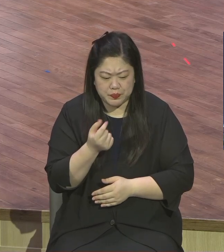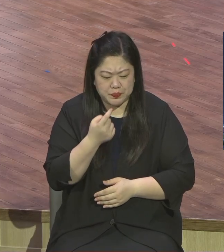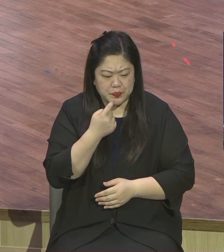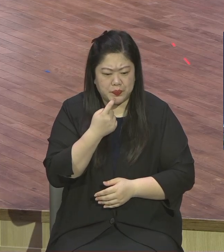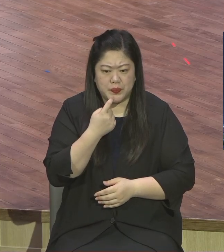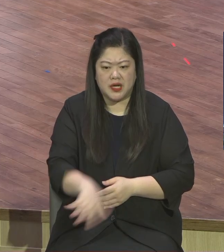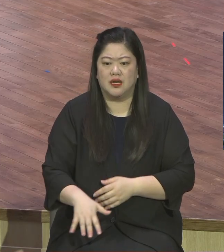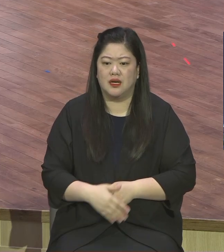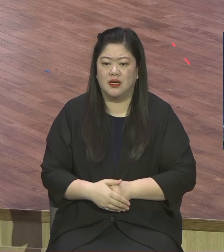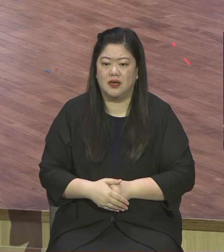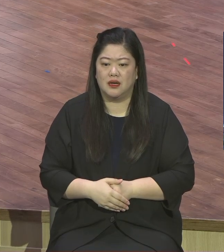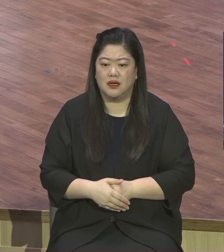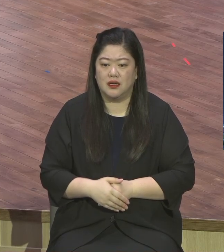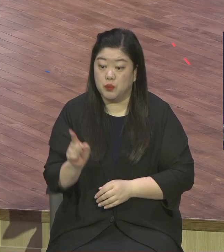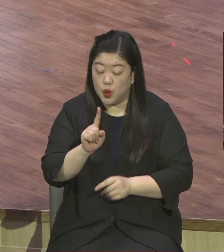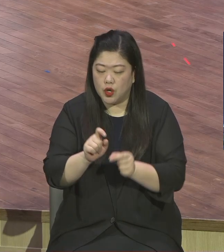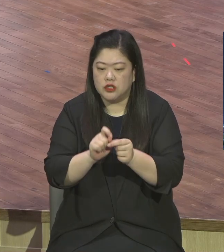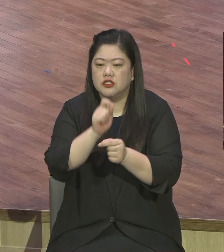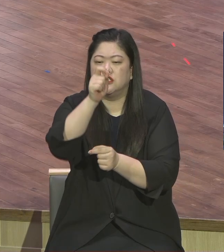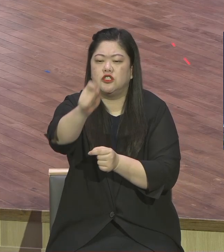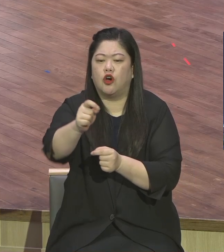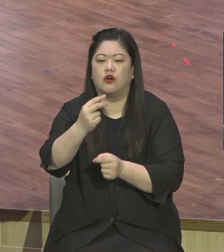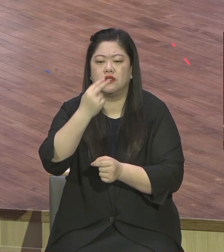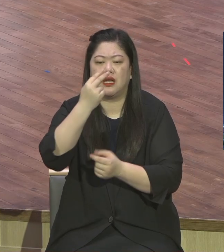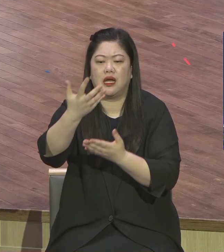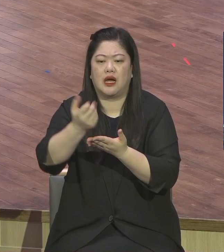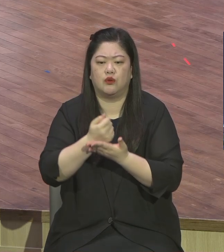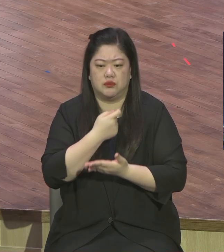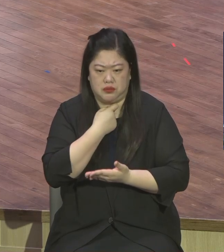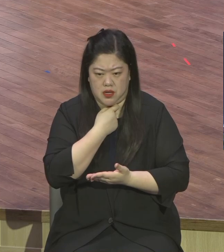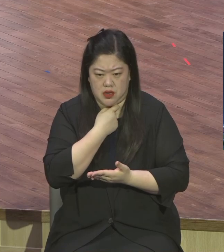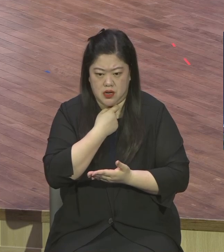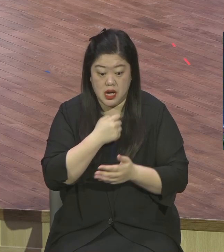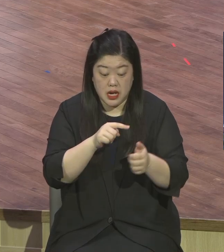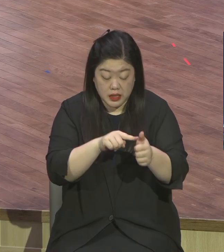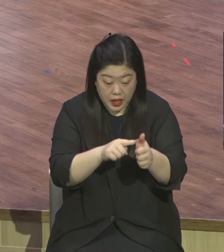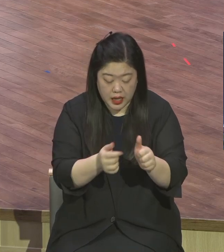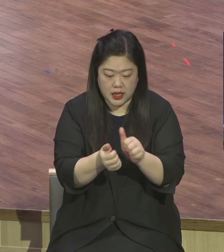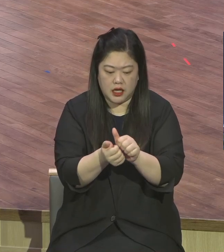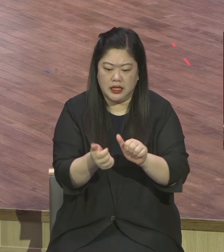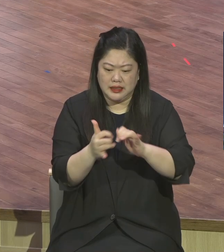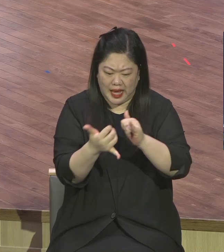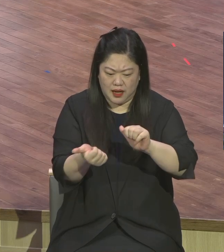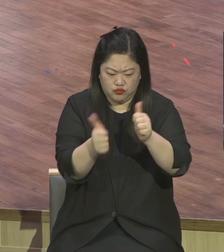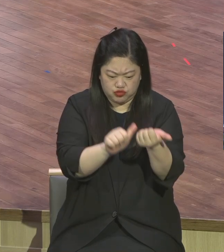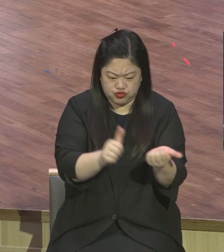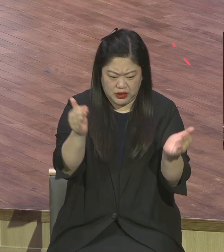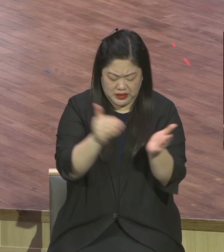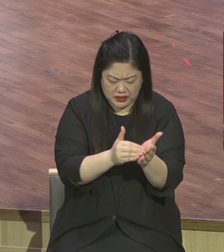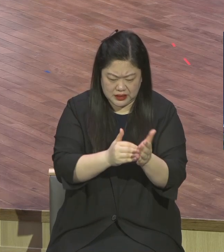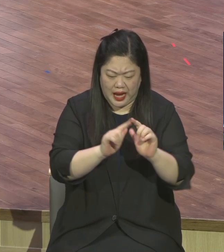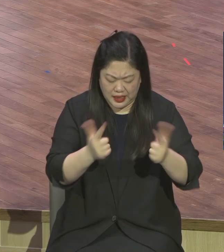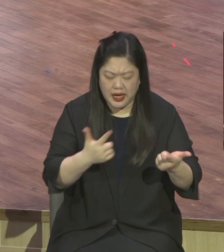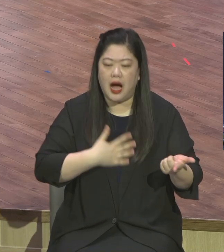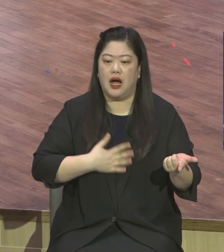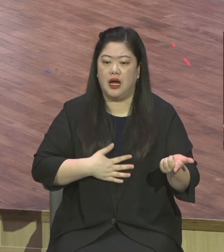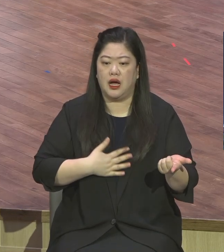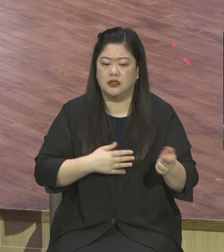영생 죽음은 끝이 아닌데 영생을 어떻게 하면 이 문제를 해결할 거냐 영혼에 대한